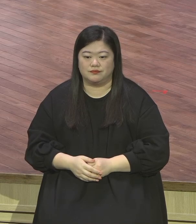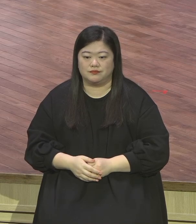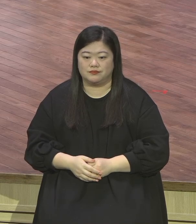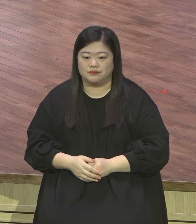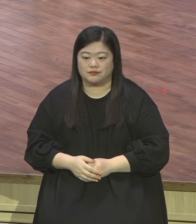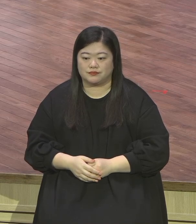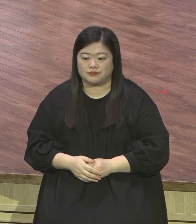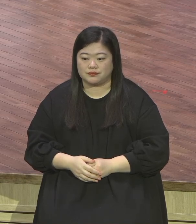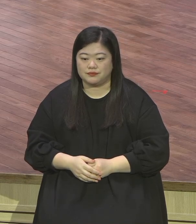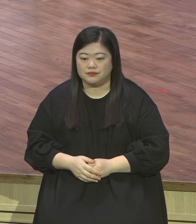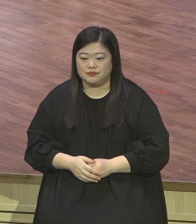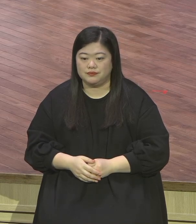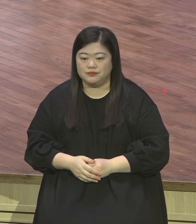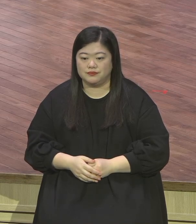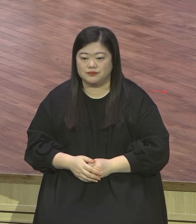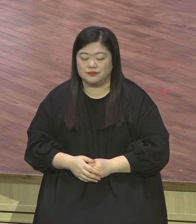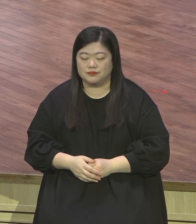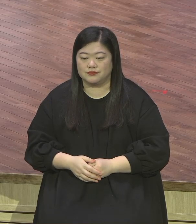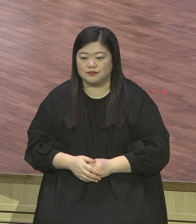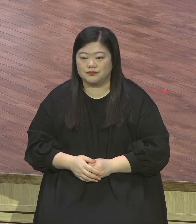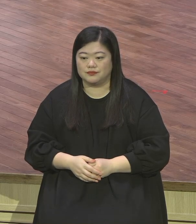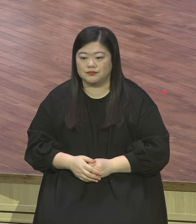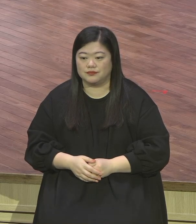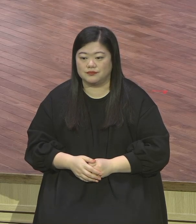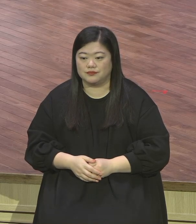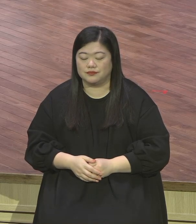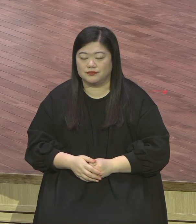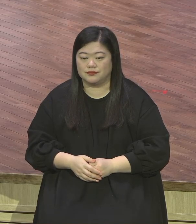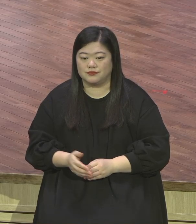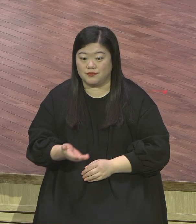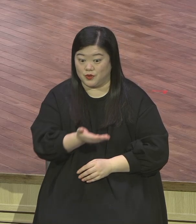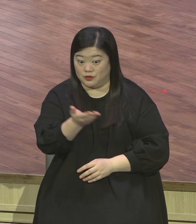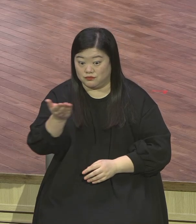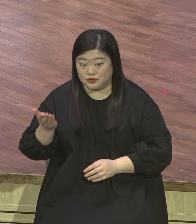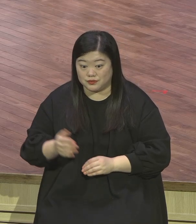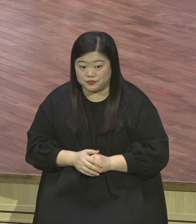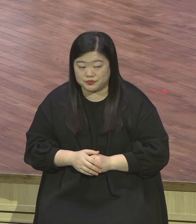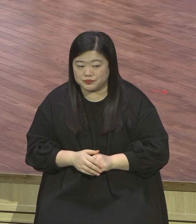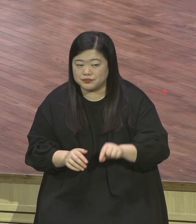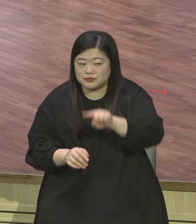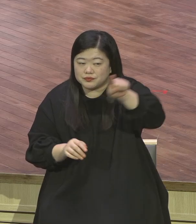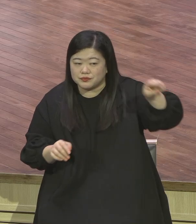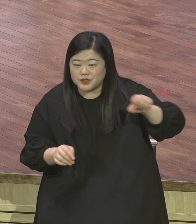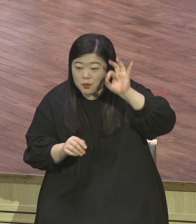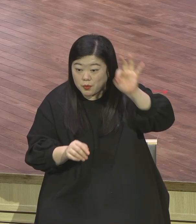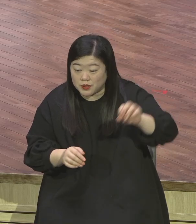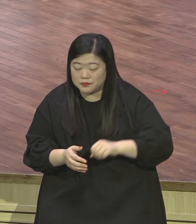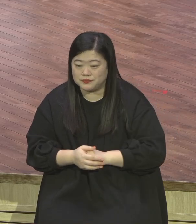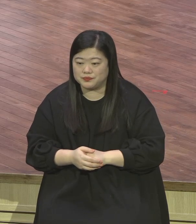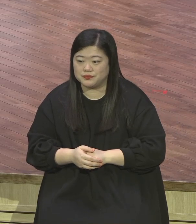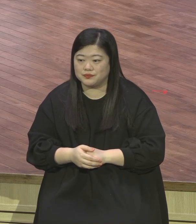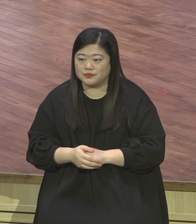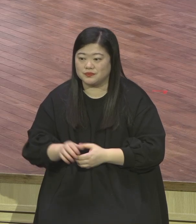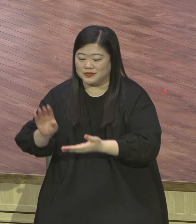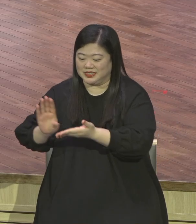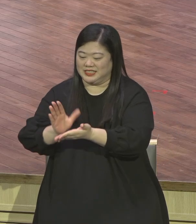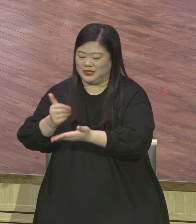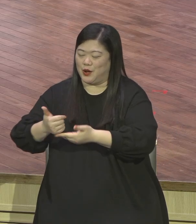세상적으로 그냥 말로 욕심이 많아서 그리스도가 눈에 안 보여 참고하는 수준이야